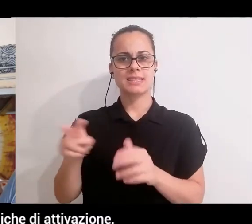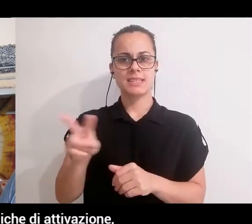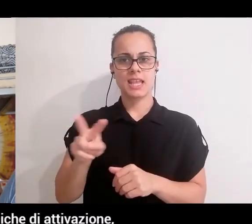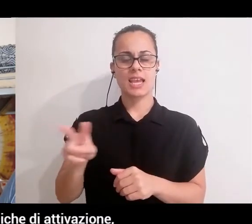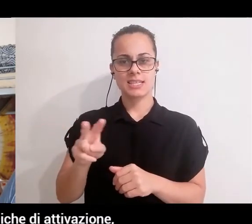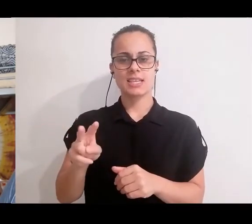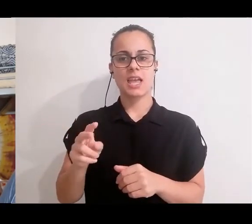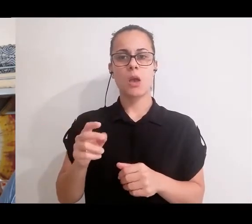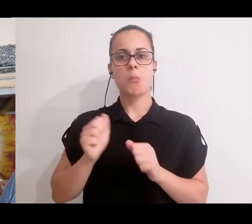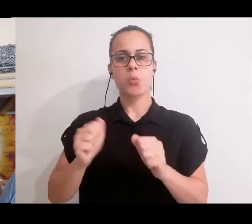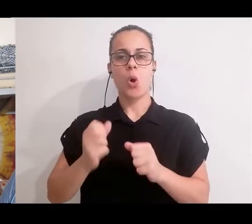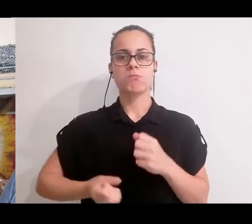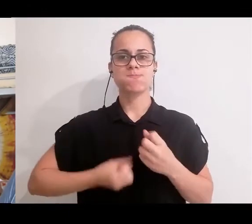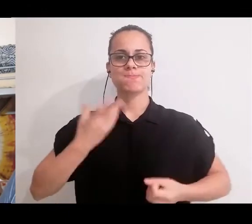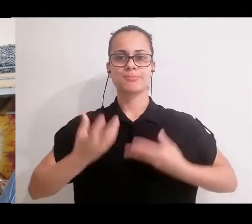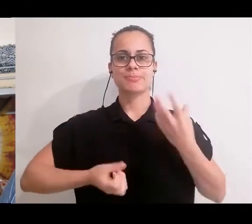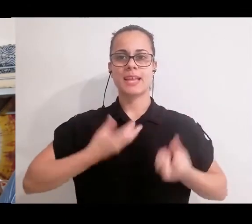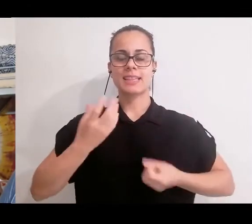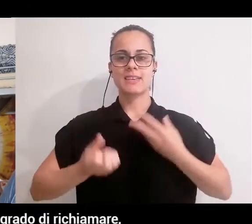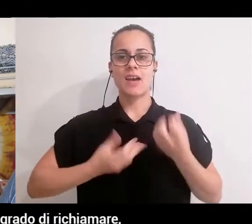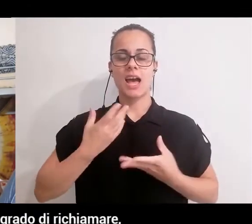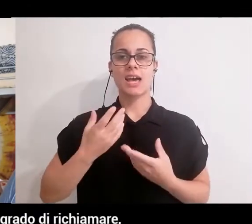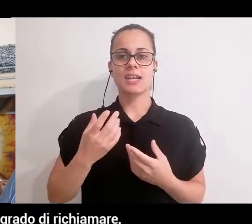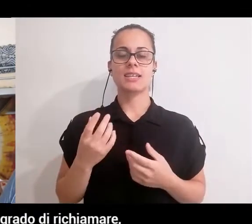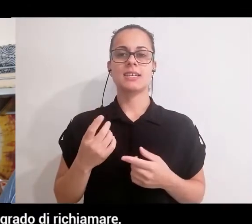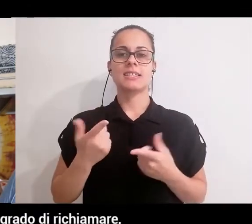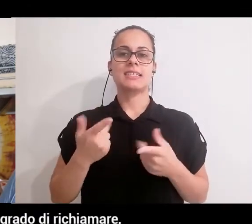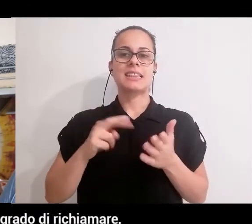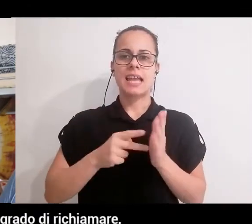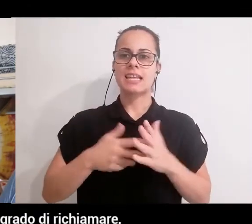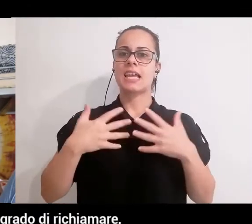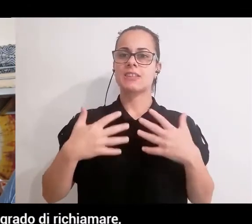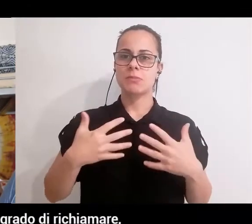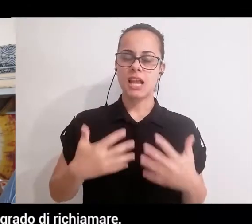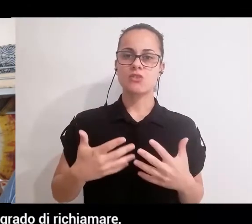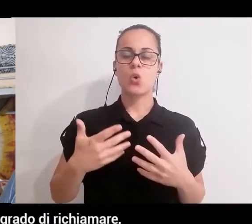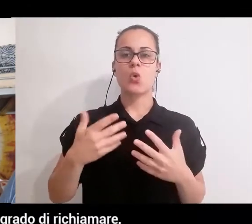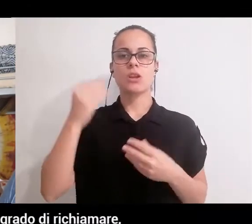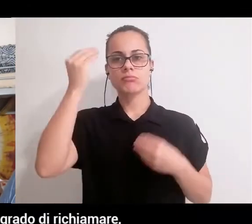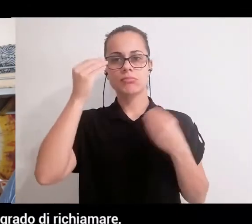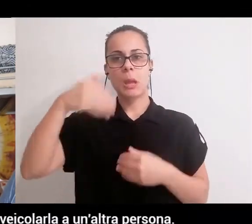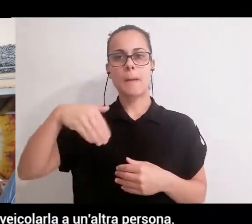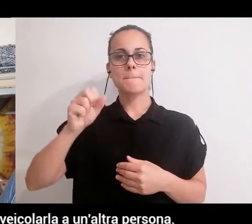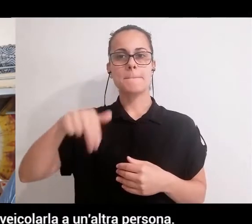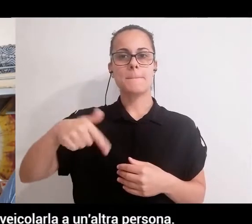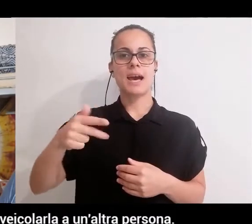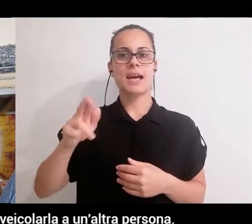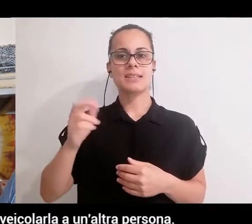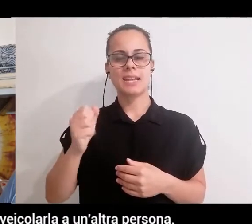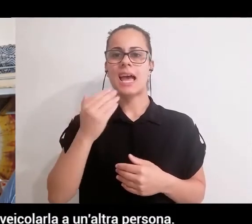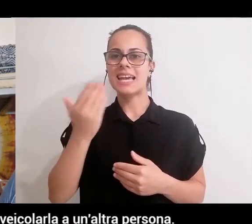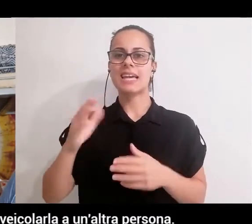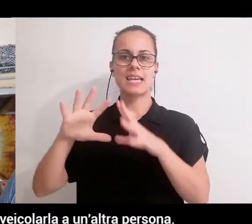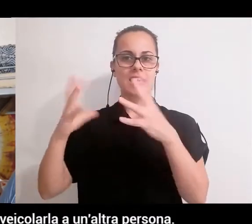attivazione, questi mantra interni, queste tecniche di respirazione, siamo in grado di richiamare, di